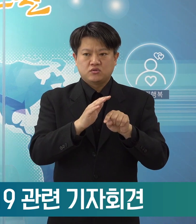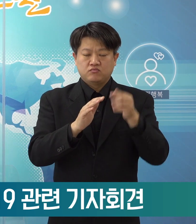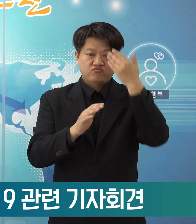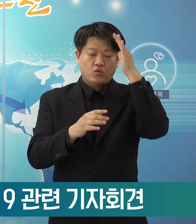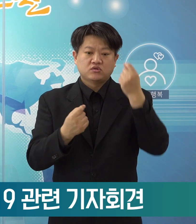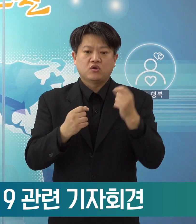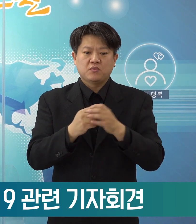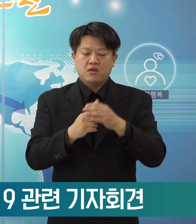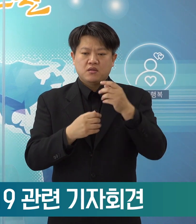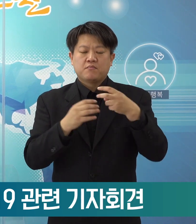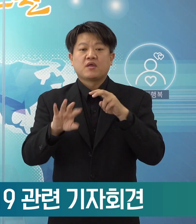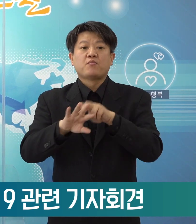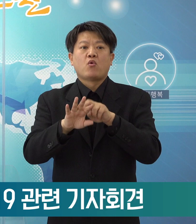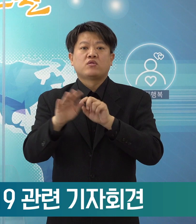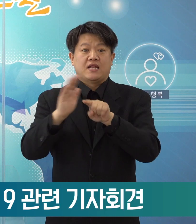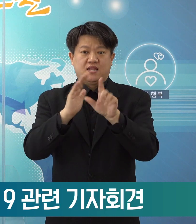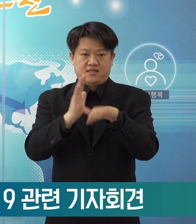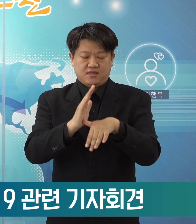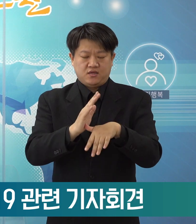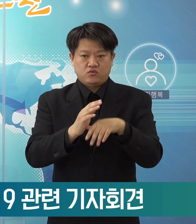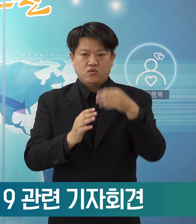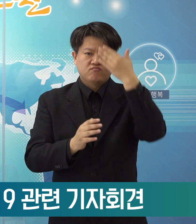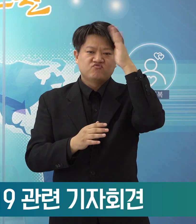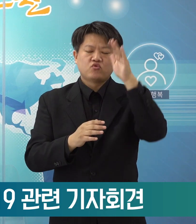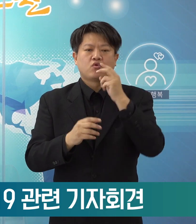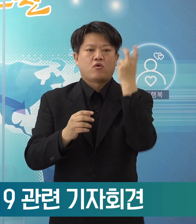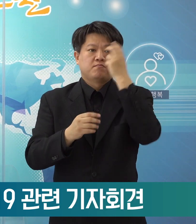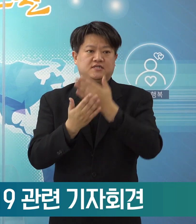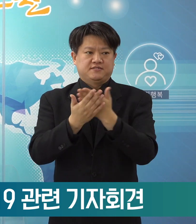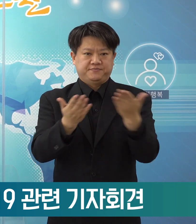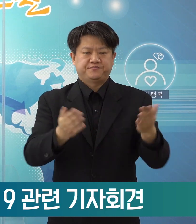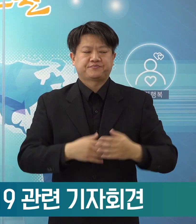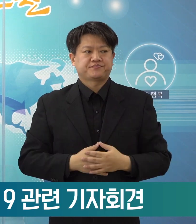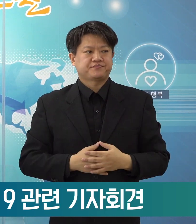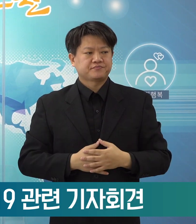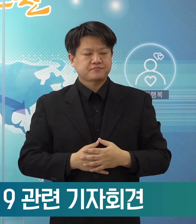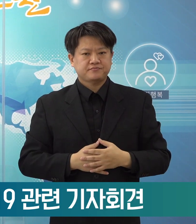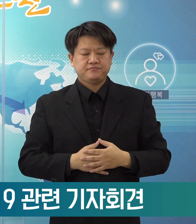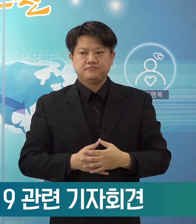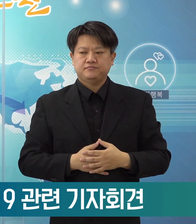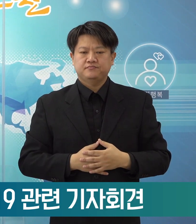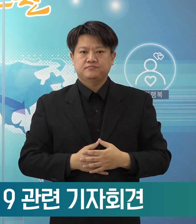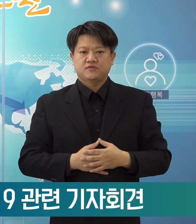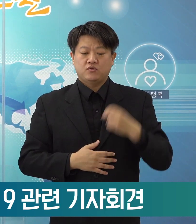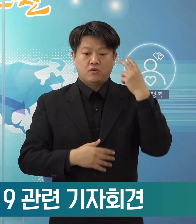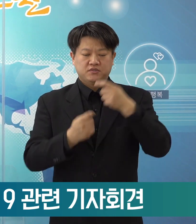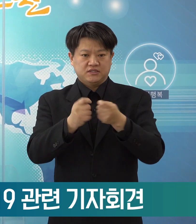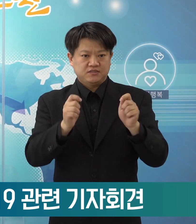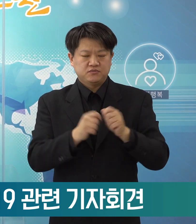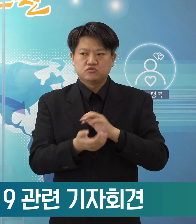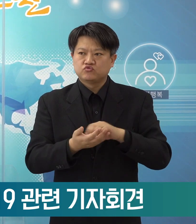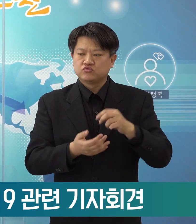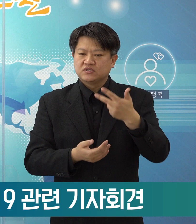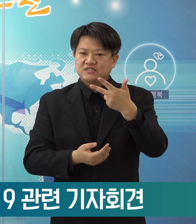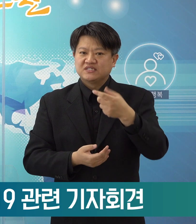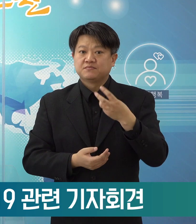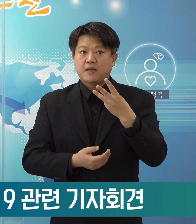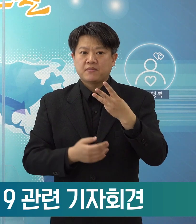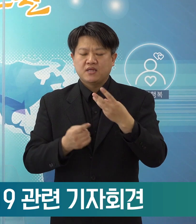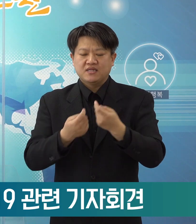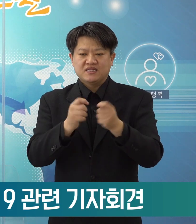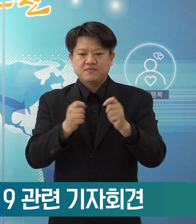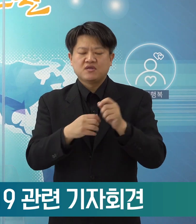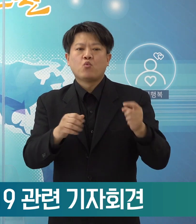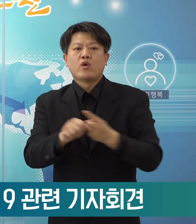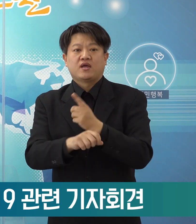이용시에도 무료 검사가 되겠습니다. 이것은 우리 검체팀 73개 팀 이외의 별도 팀,